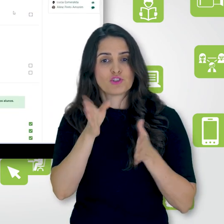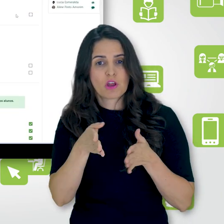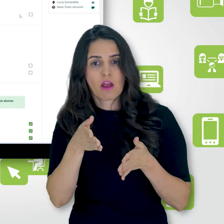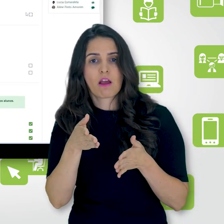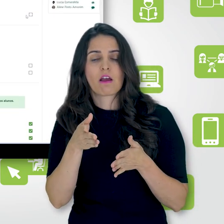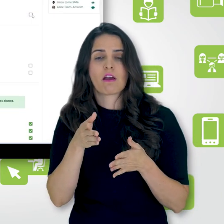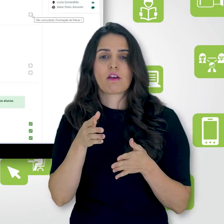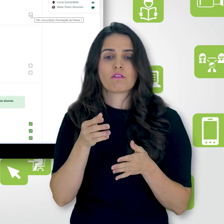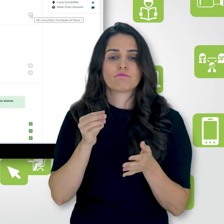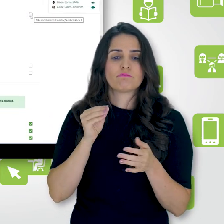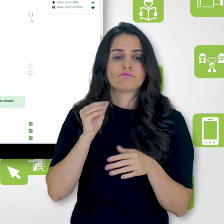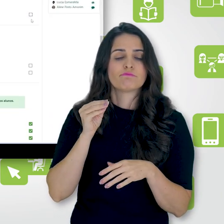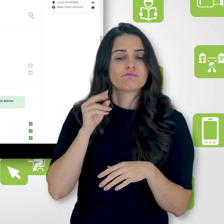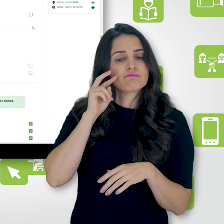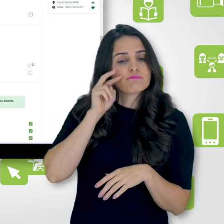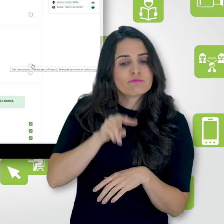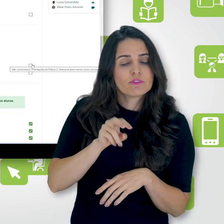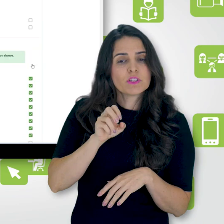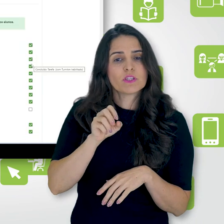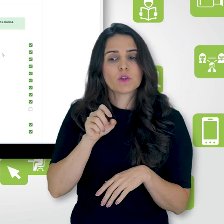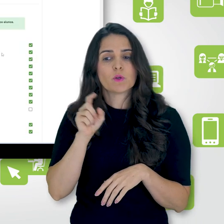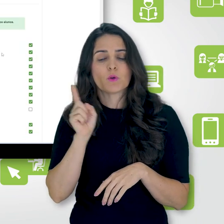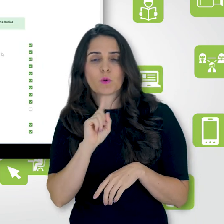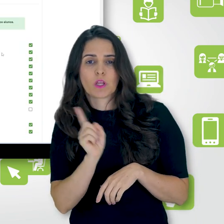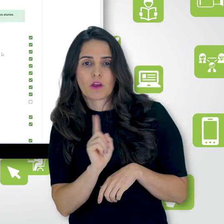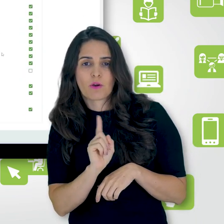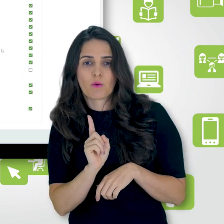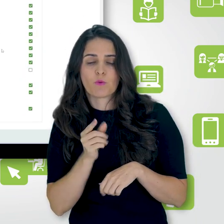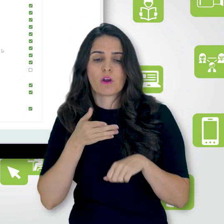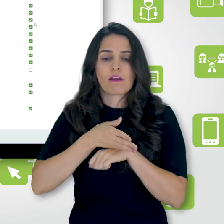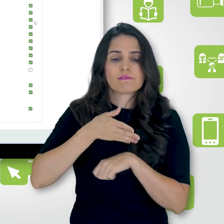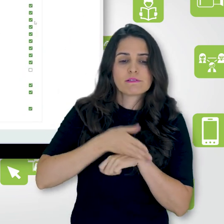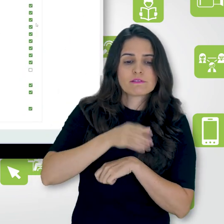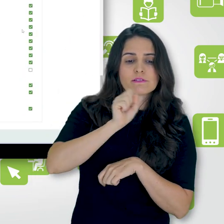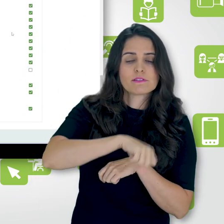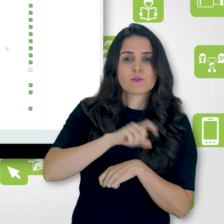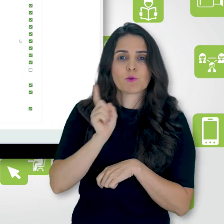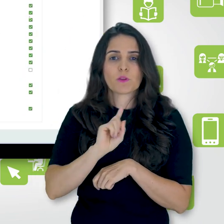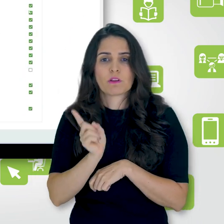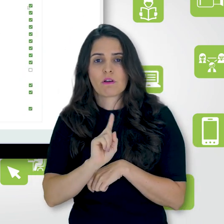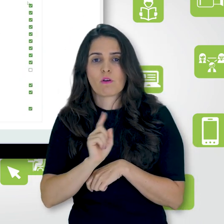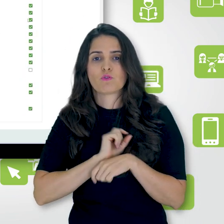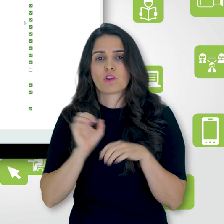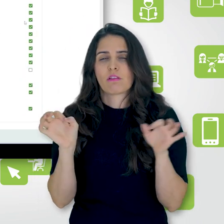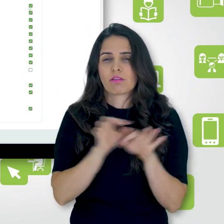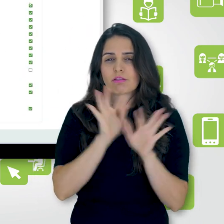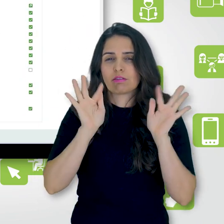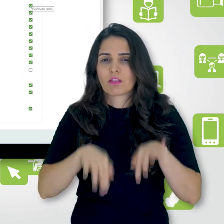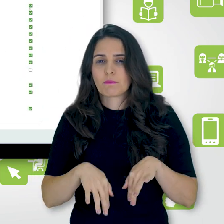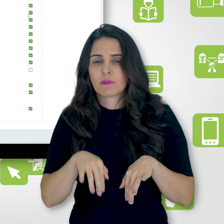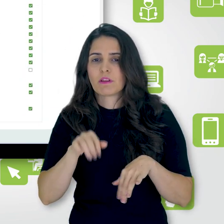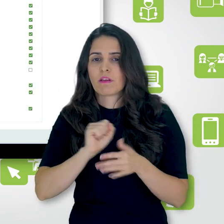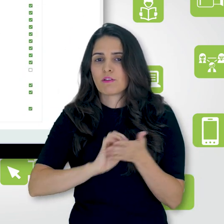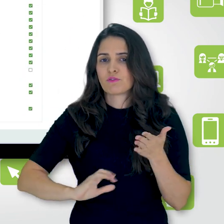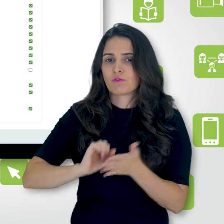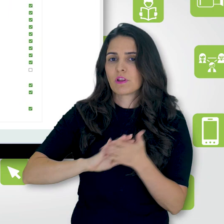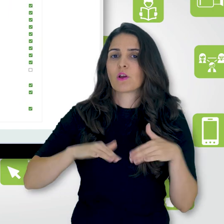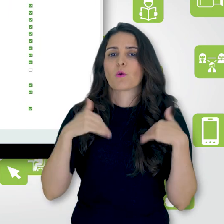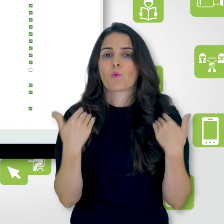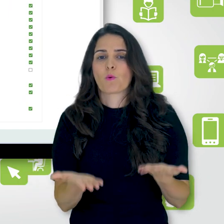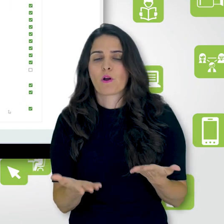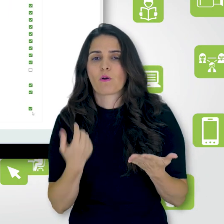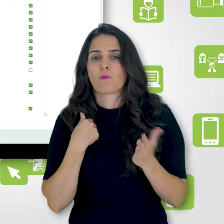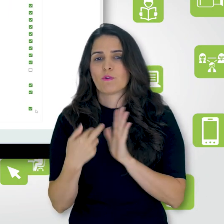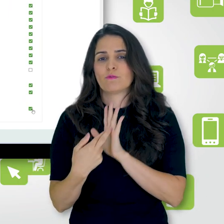acessou. O que ele não acessou está em branco. O que ele já acessou ou o que ele já concluiu de atividades. Então,